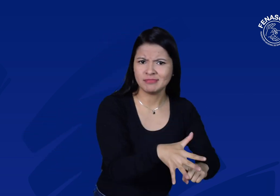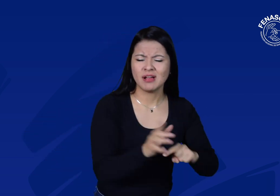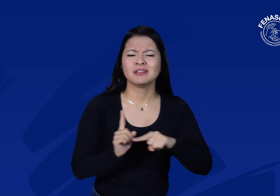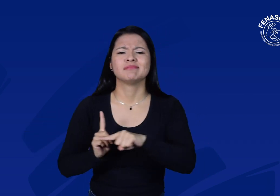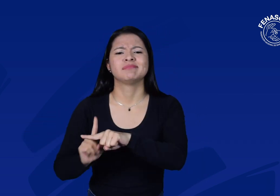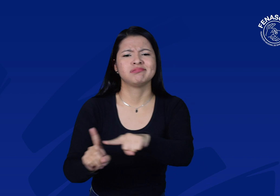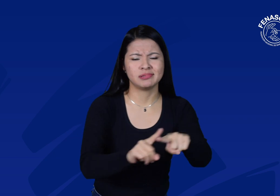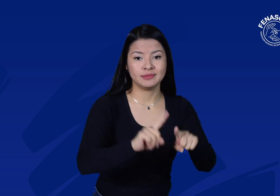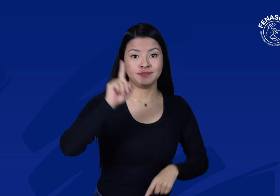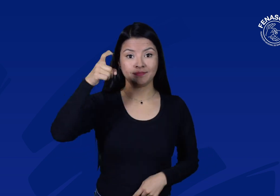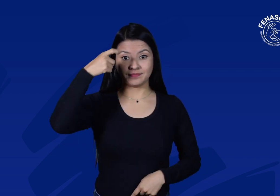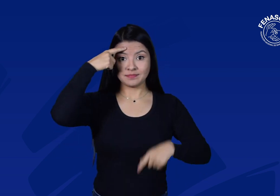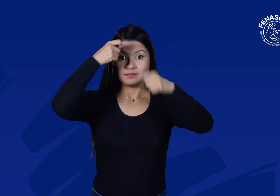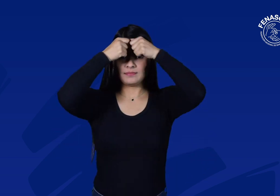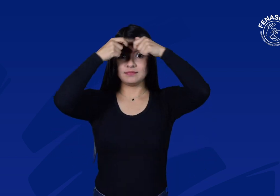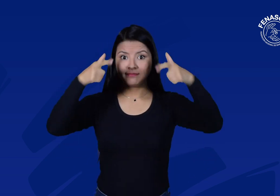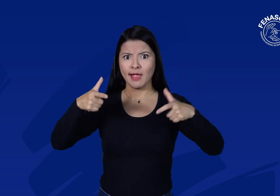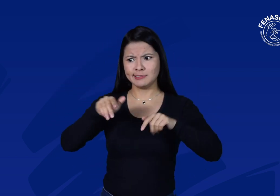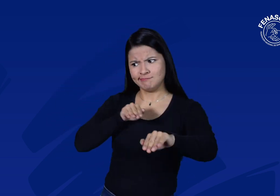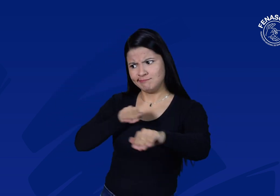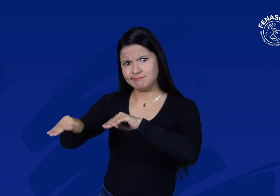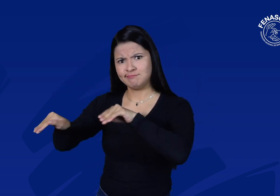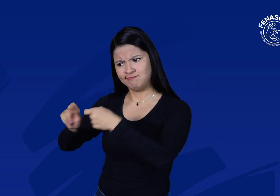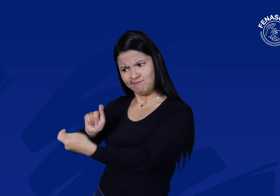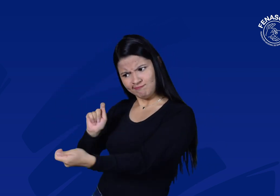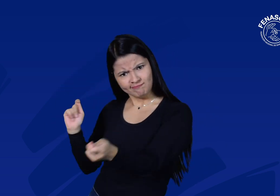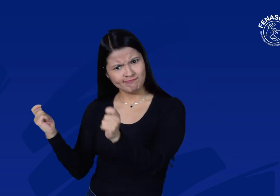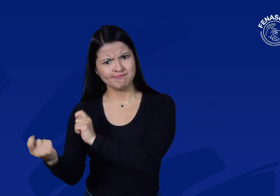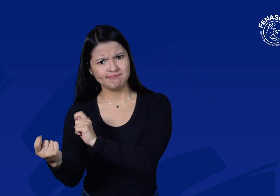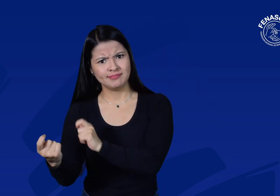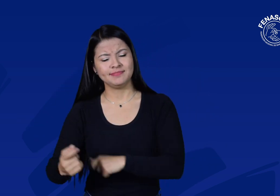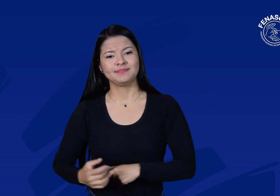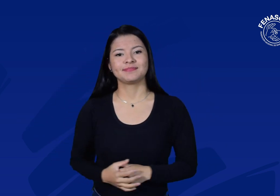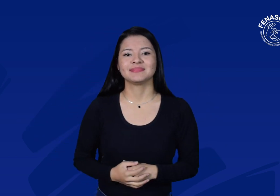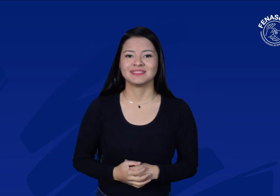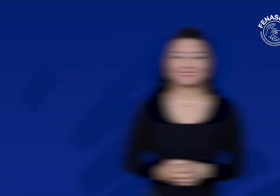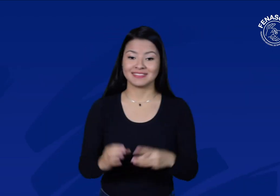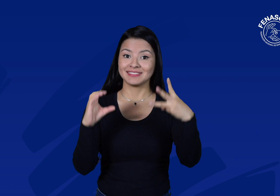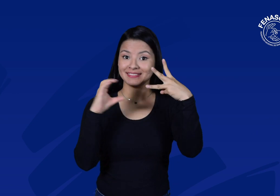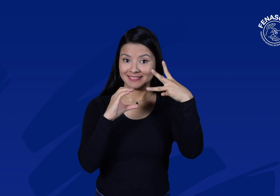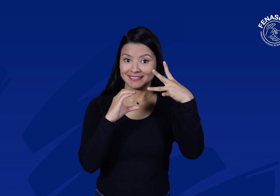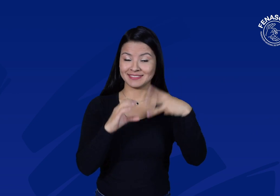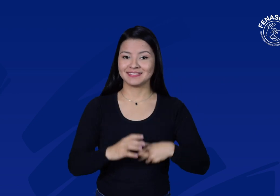en el género o la edad en todos los ámbitos de la vida. C.